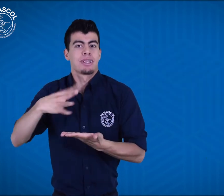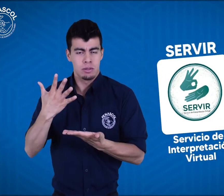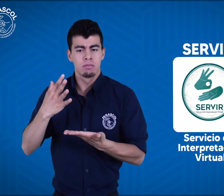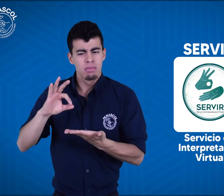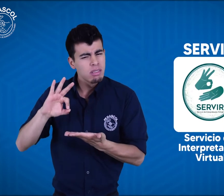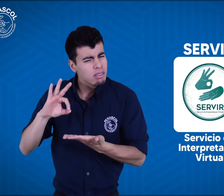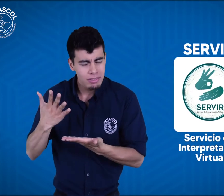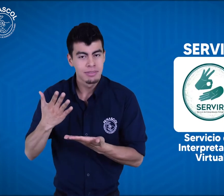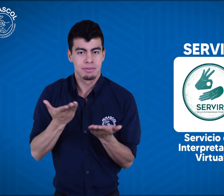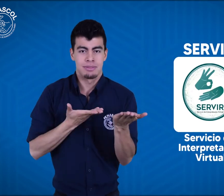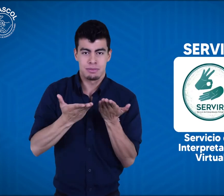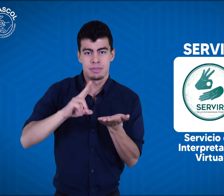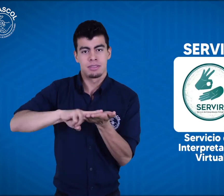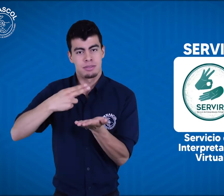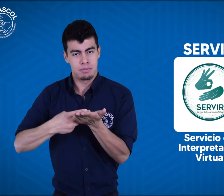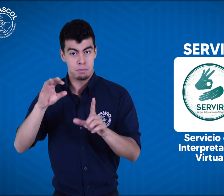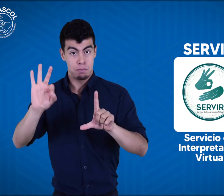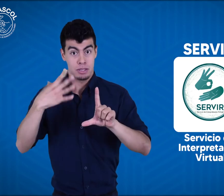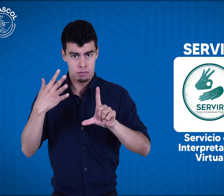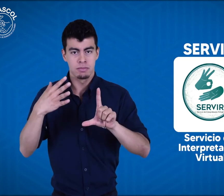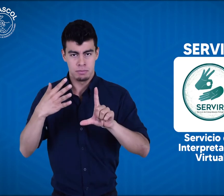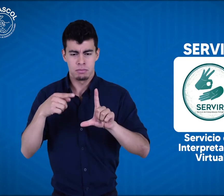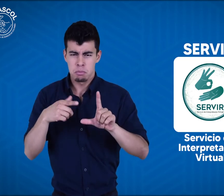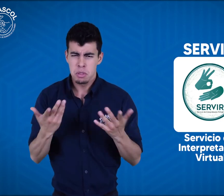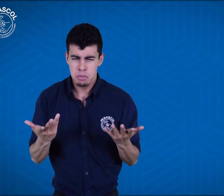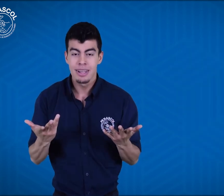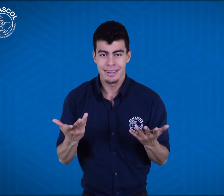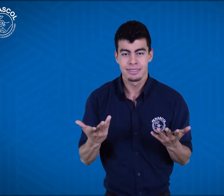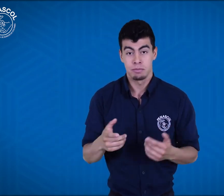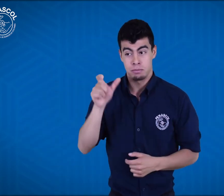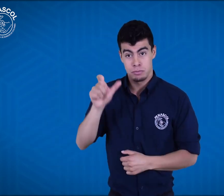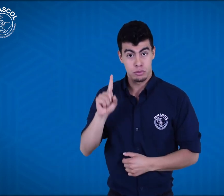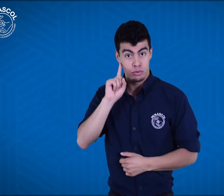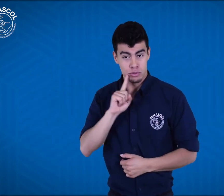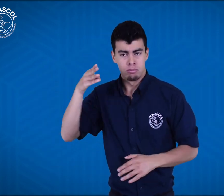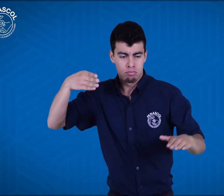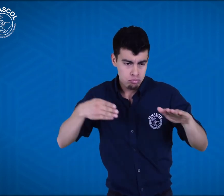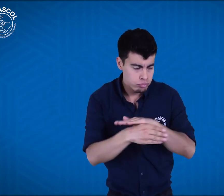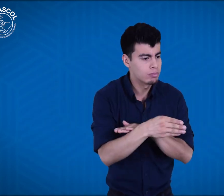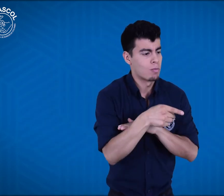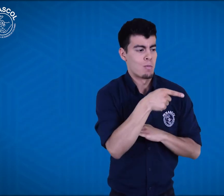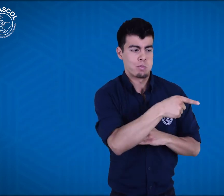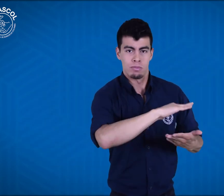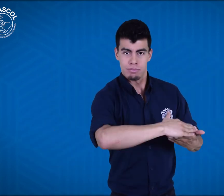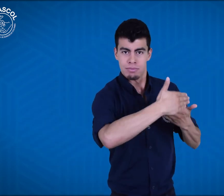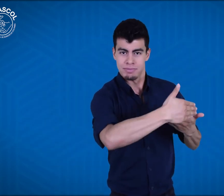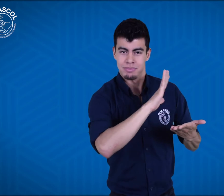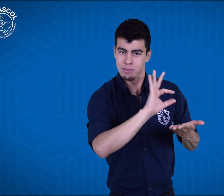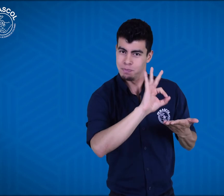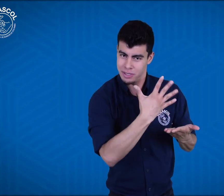SERVIR, que es el servicio de interpretación virtual. Con este servicio, las personas sordas que ingresen a la